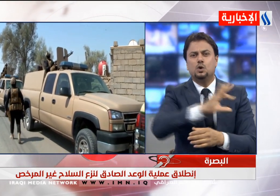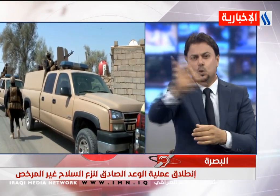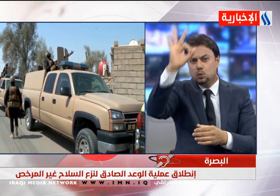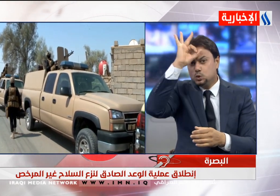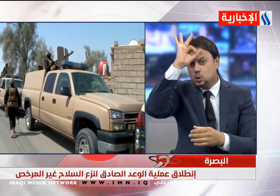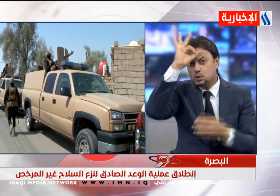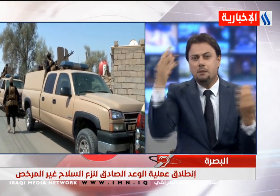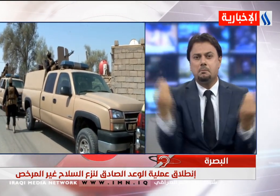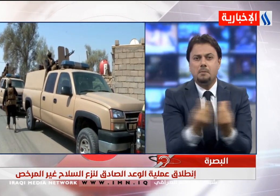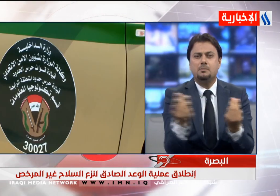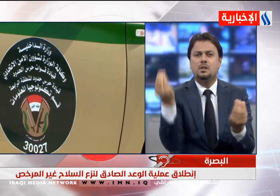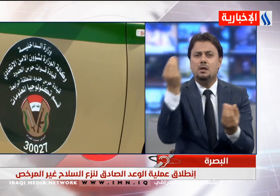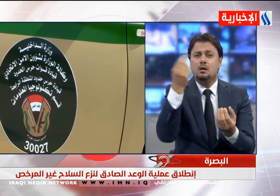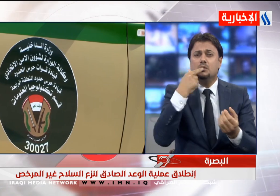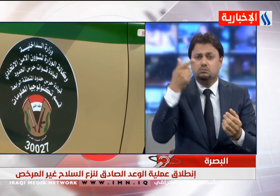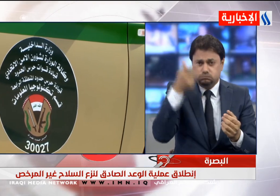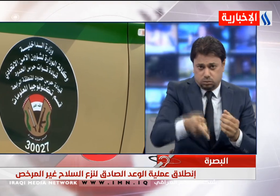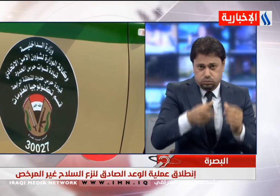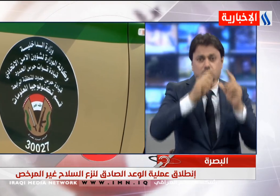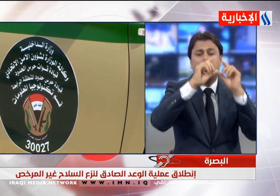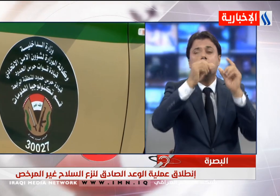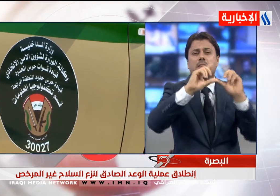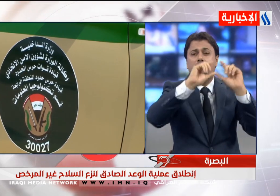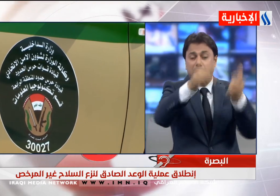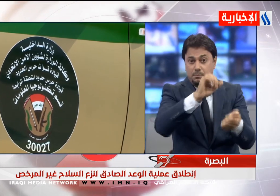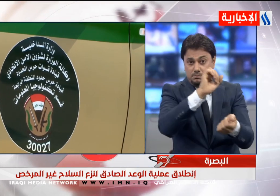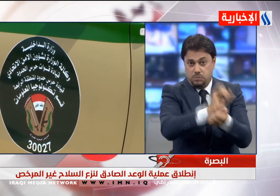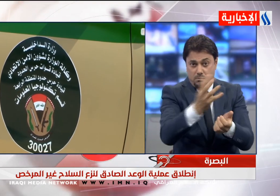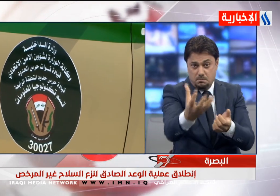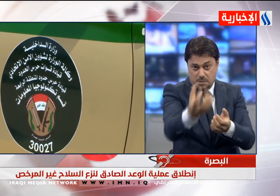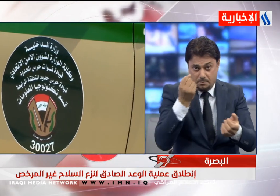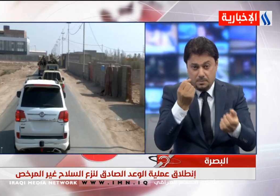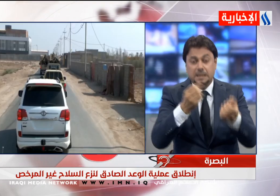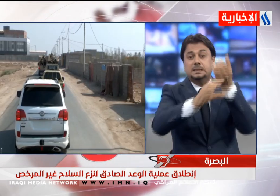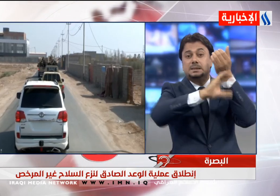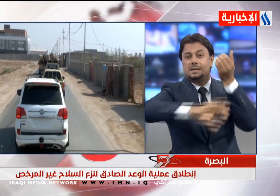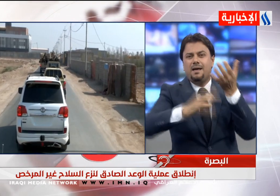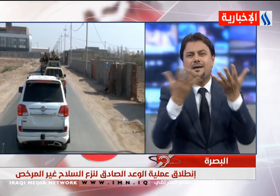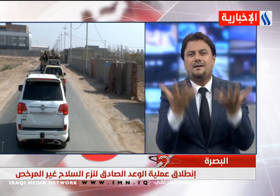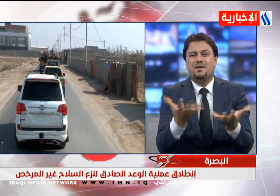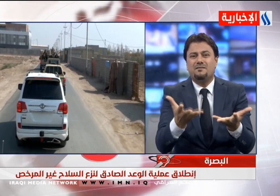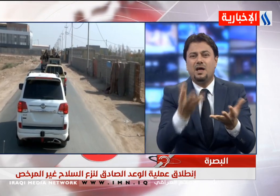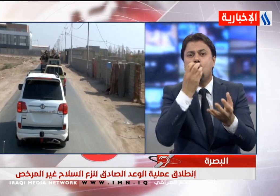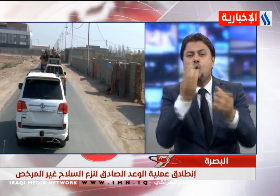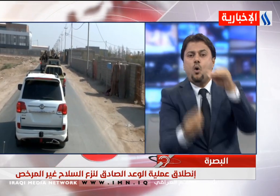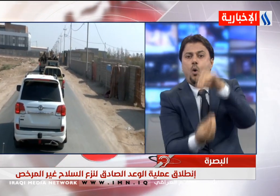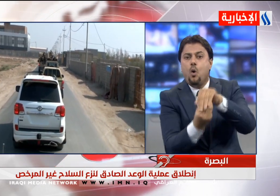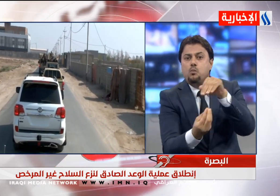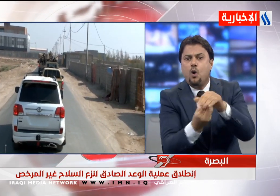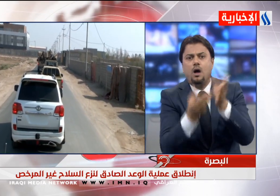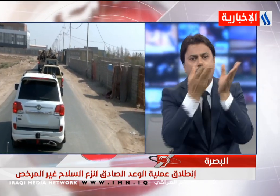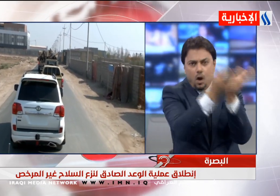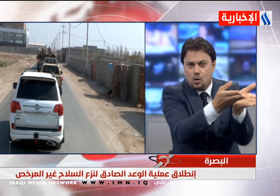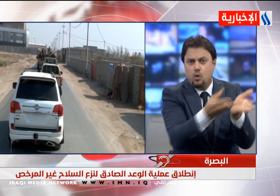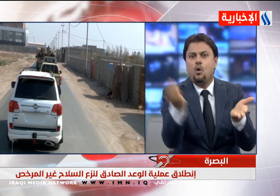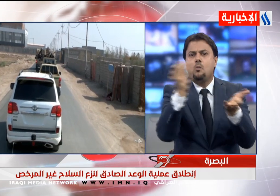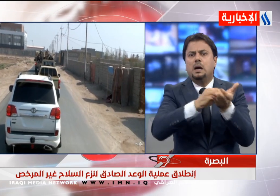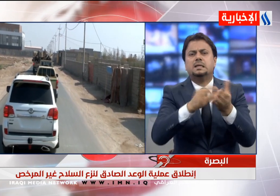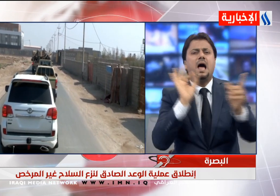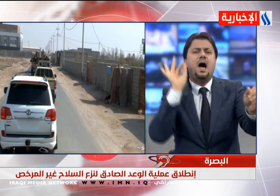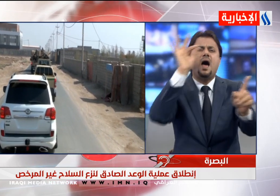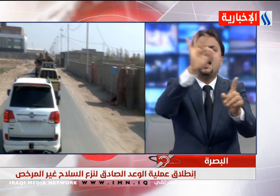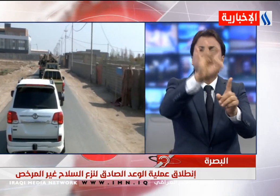الشرطة وأنه تم ضبط أسلحة متوسطة وألغام وأن العملية مستمرة حتى تحقيق كامل